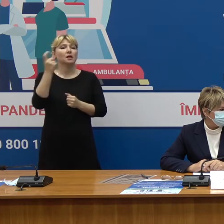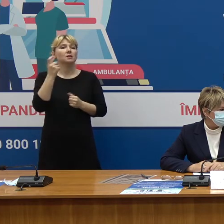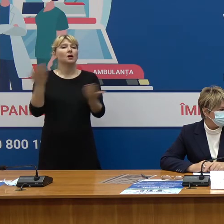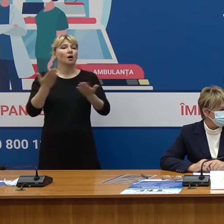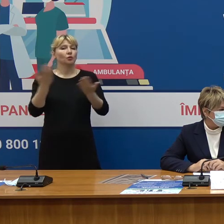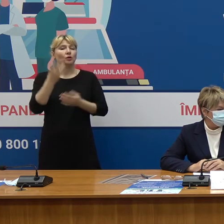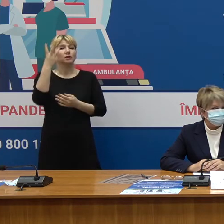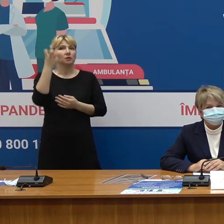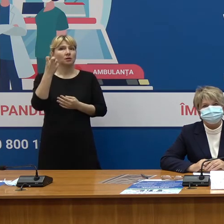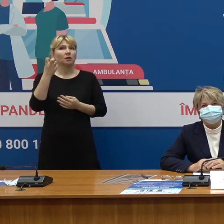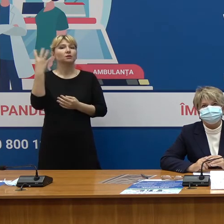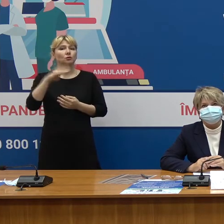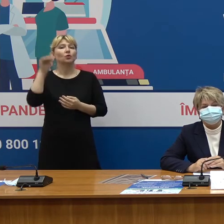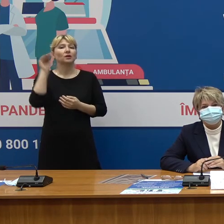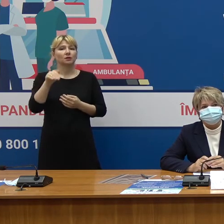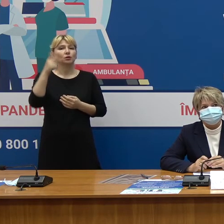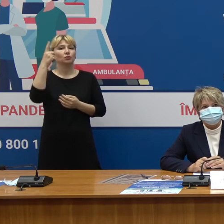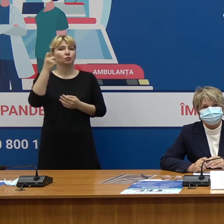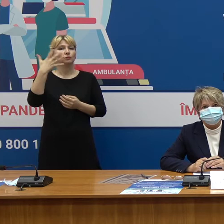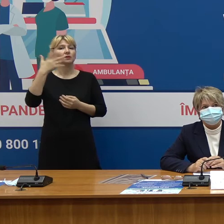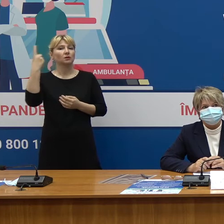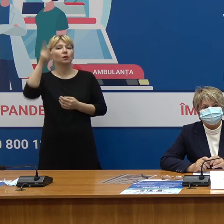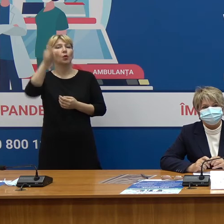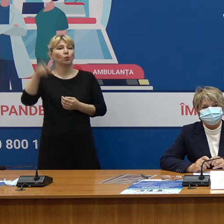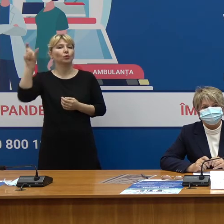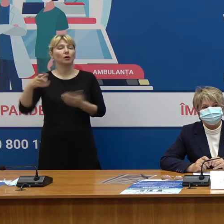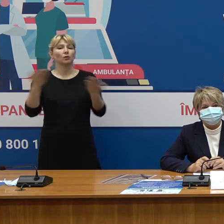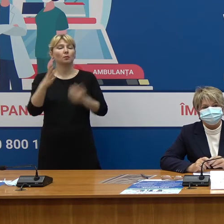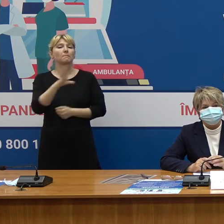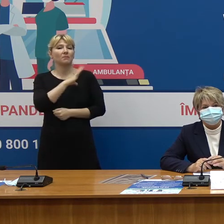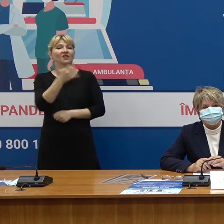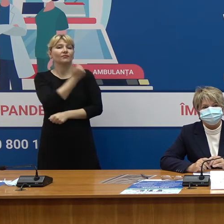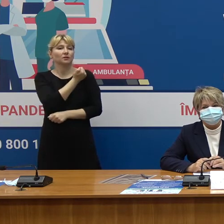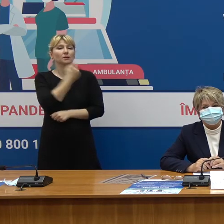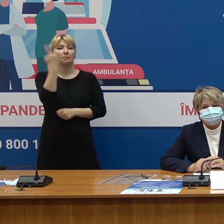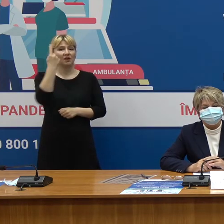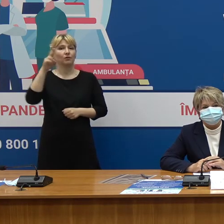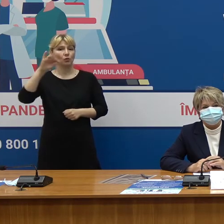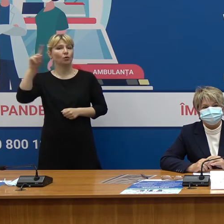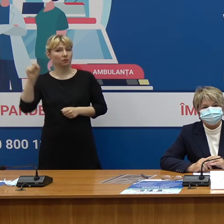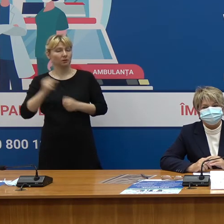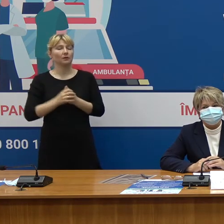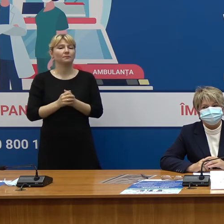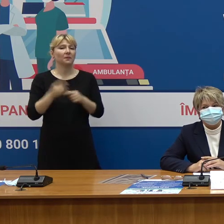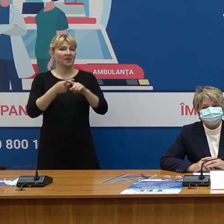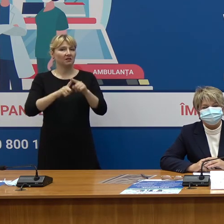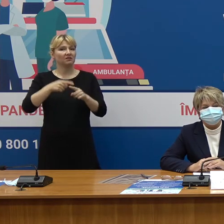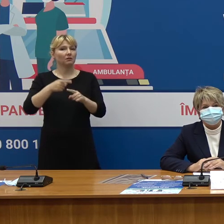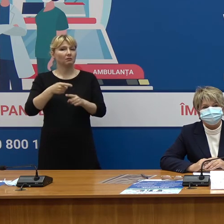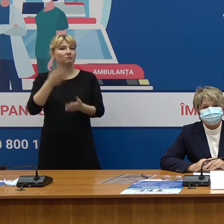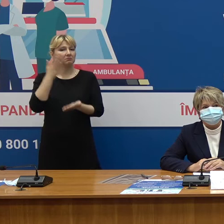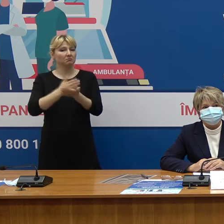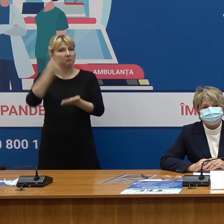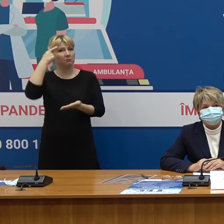avem 340.151 de persoane vaccinate cu o doză ceea ce reprezintă